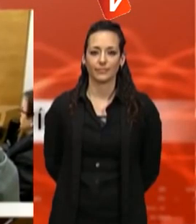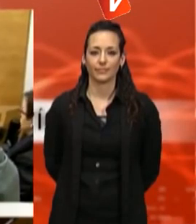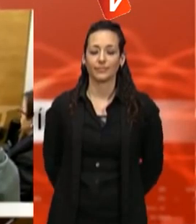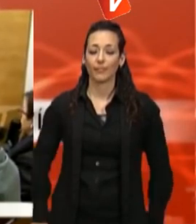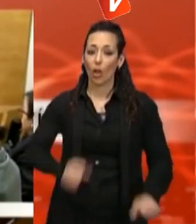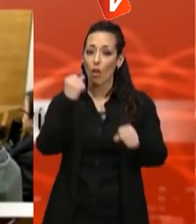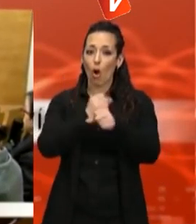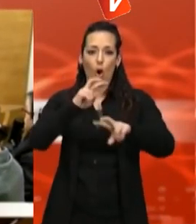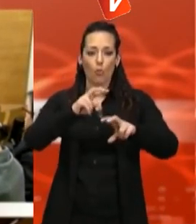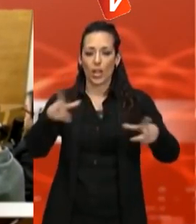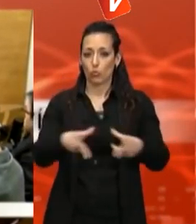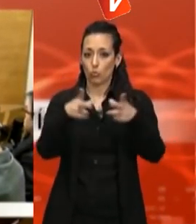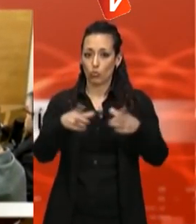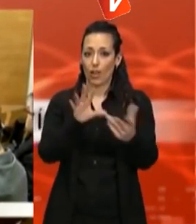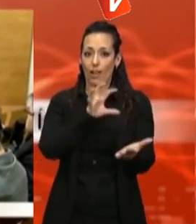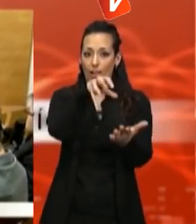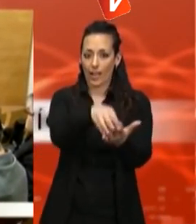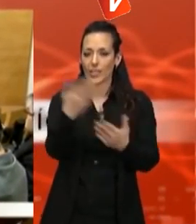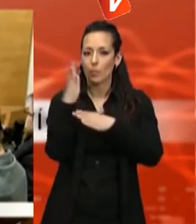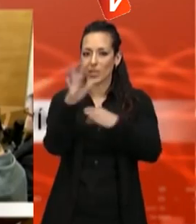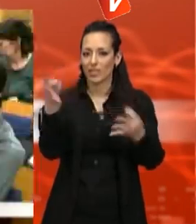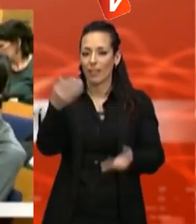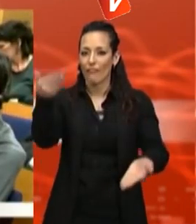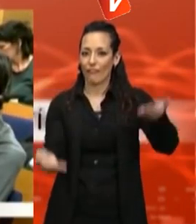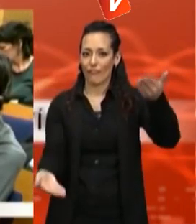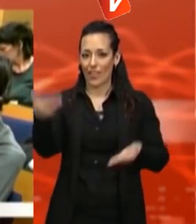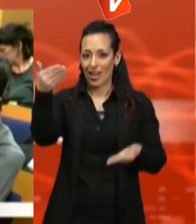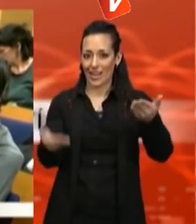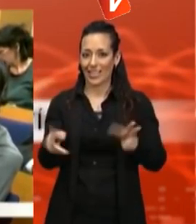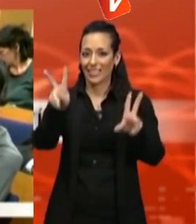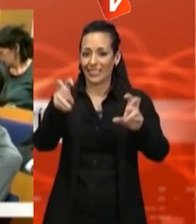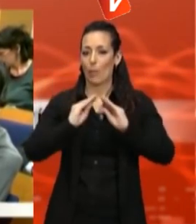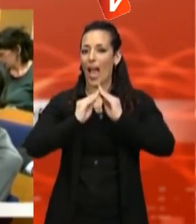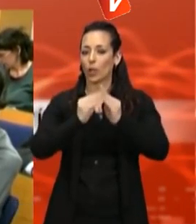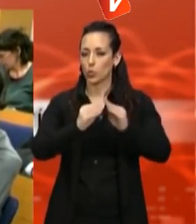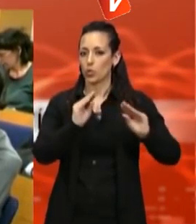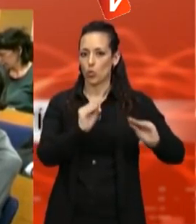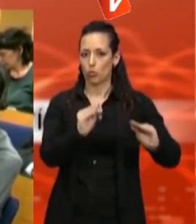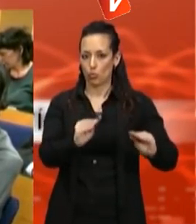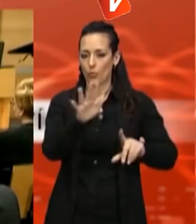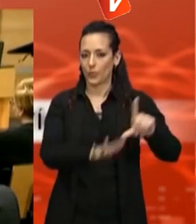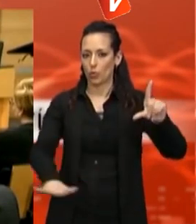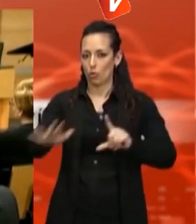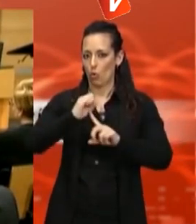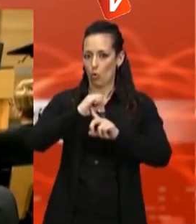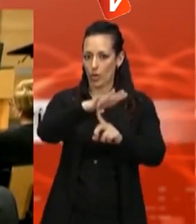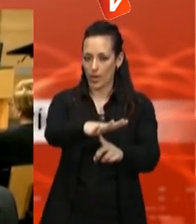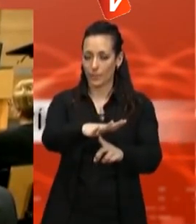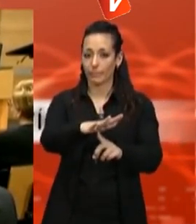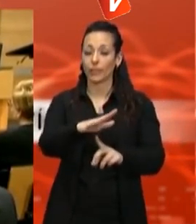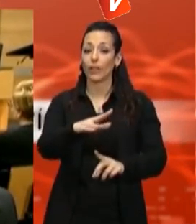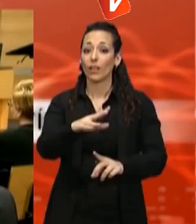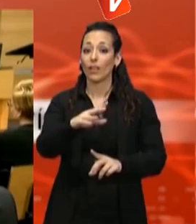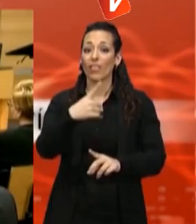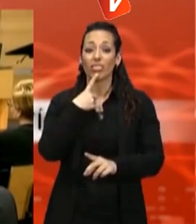L'obra social de la Caixa ha presentat el balanç de la seva actuació a la demarcació de Terrassa, Mata de Pera, Vila de Cavalls i Becarisses. Tot i les dificultats